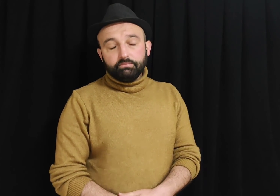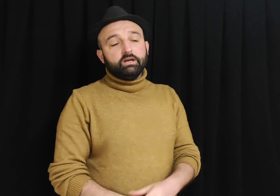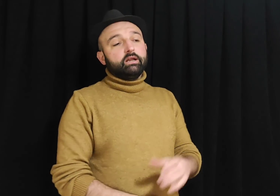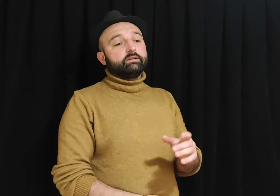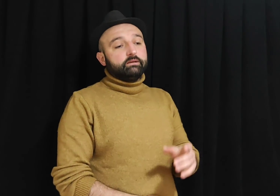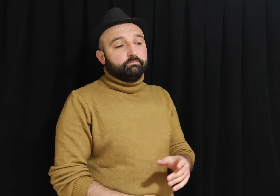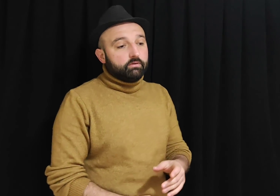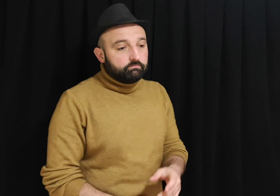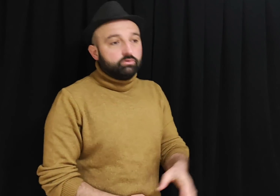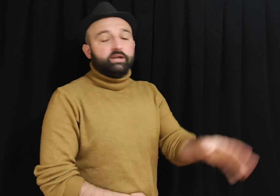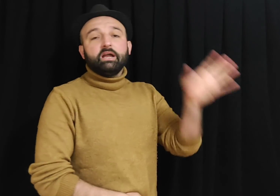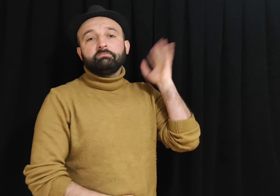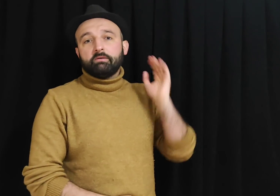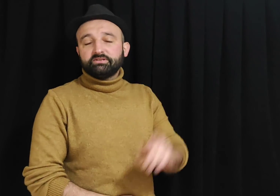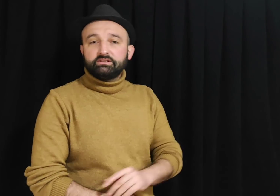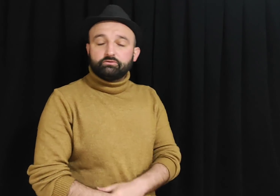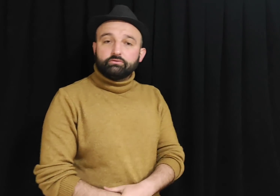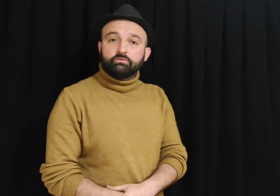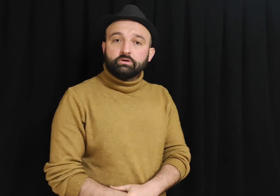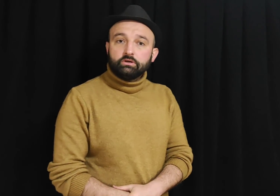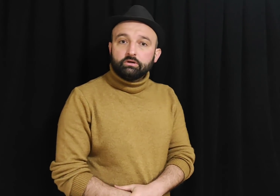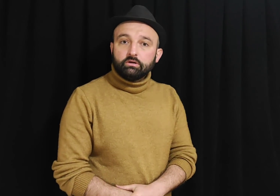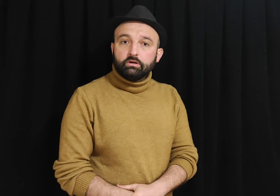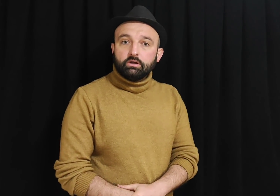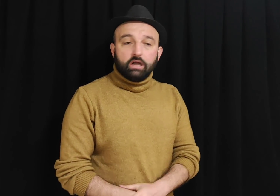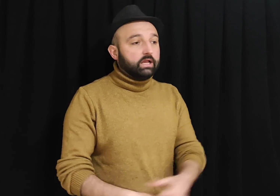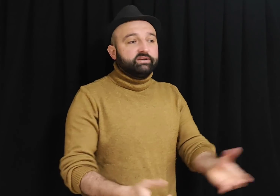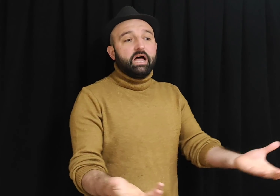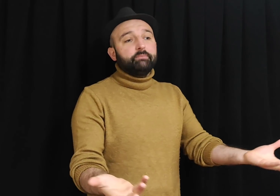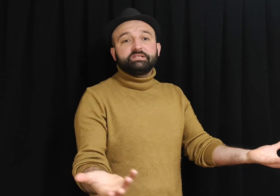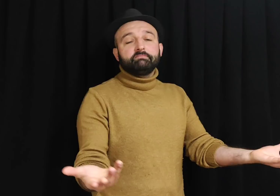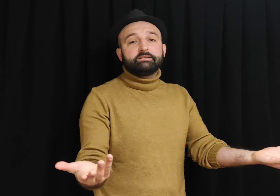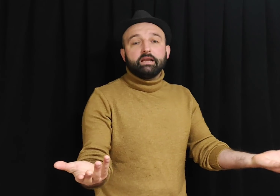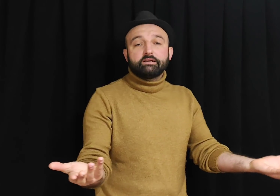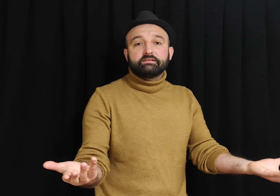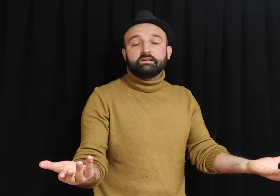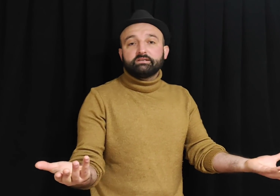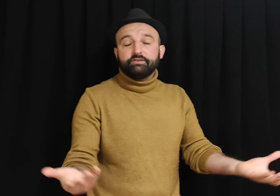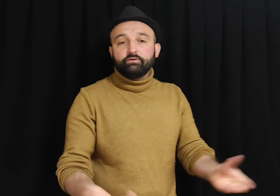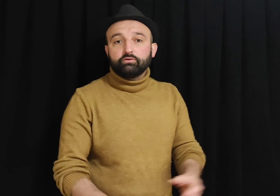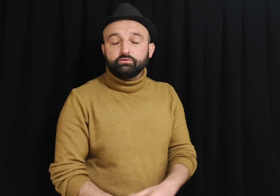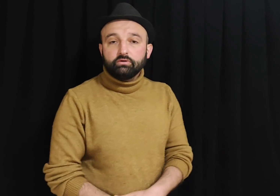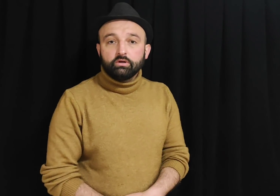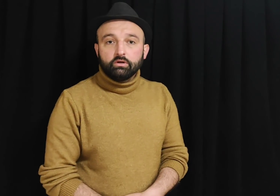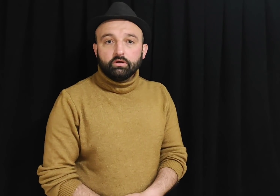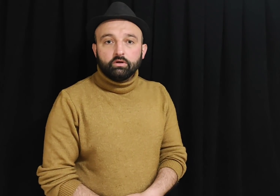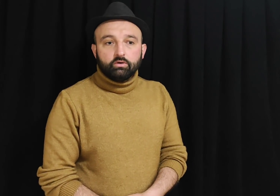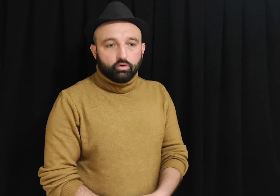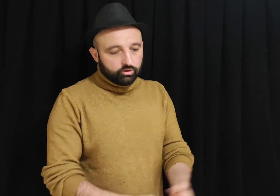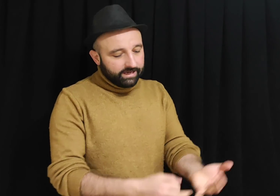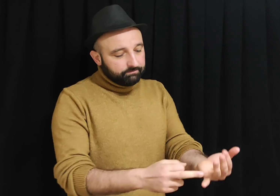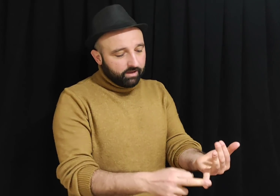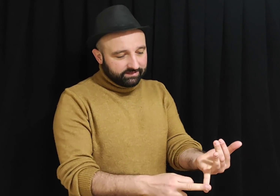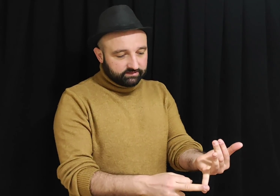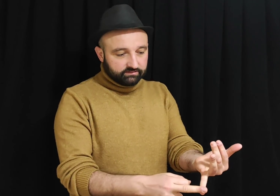Birileri de buna inanmamızı istiyor. Allah ne yapsın mesela rızkına kefil olsun? Oğlum ekmemişsin,